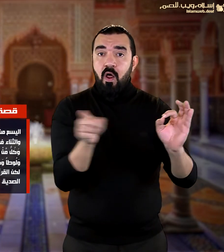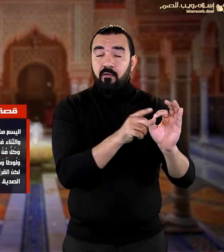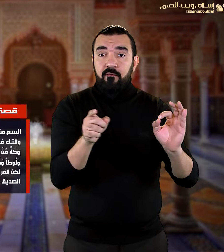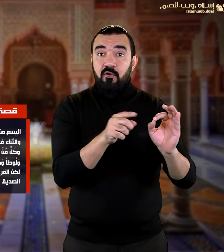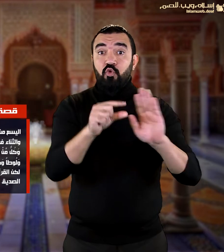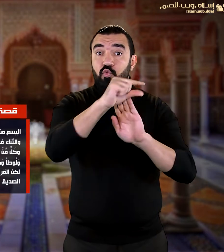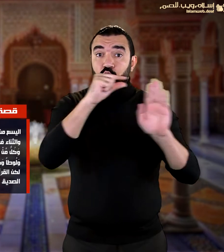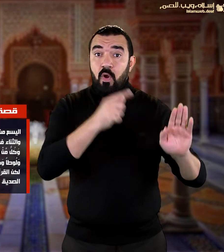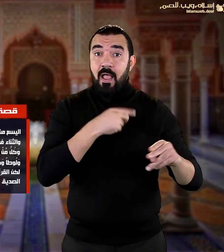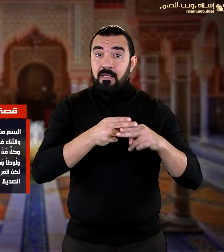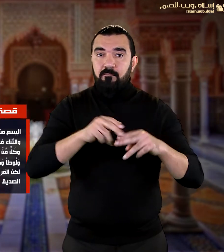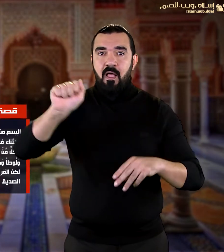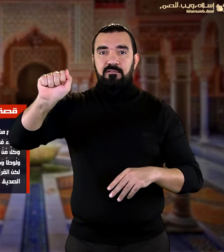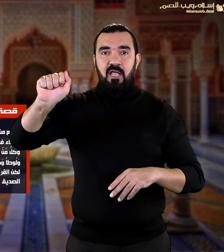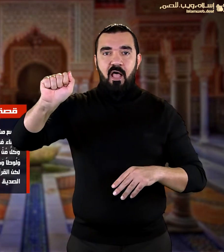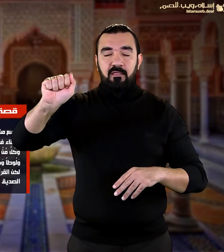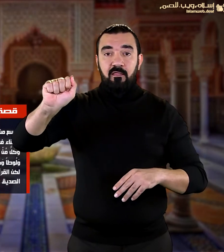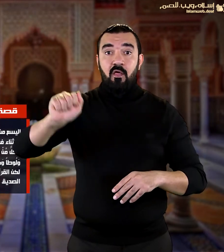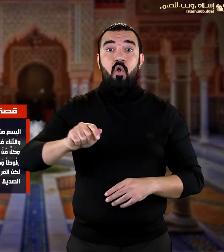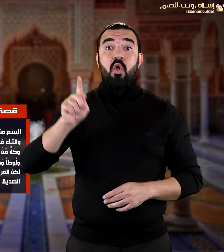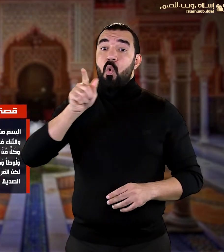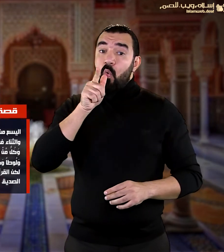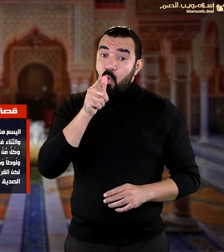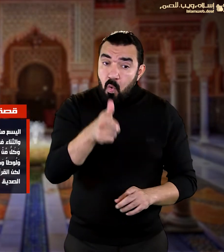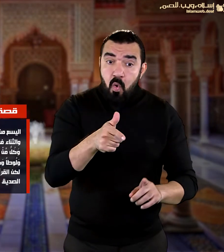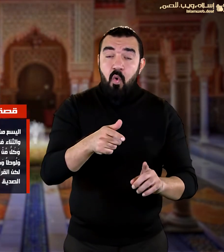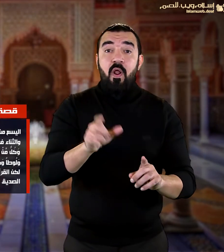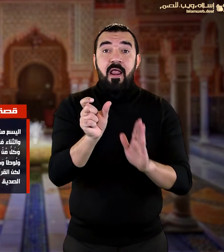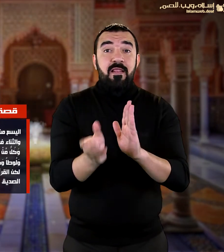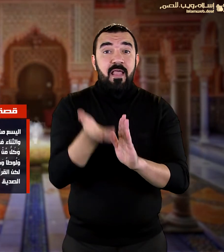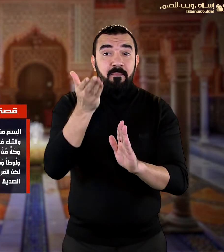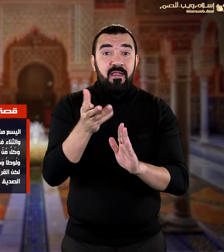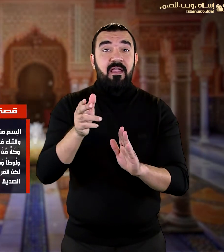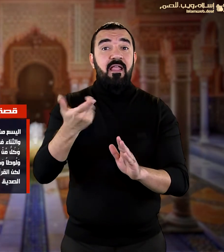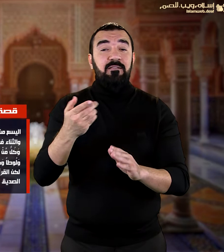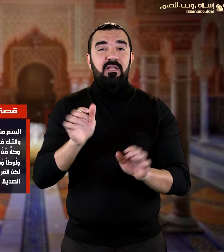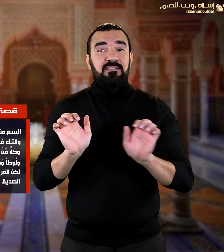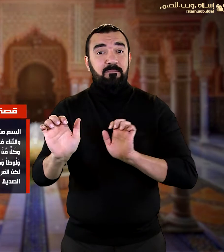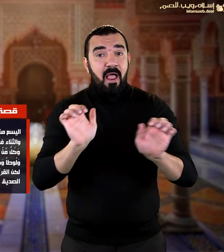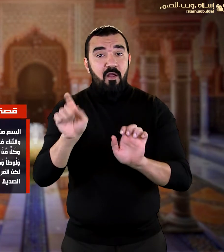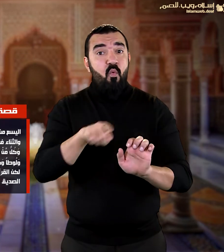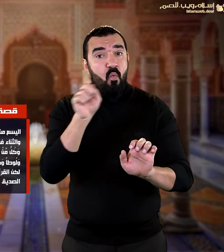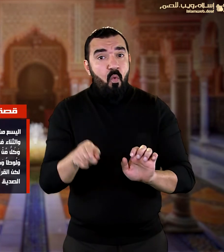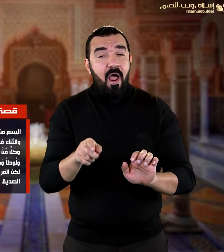واذكر إسماعيل واليسع وذا الكفل وكل من الأخيار